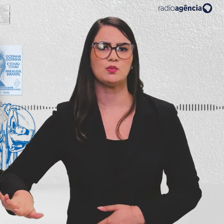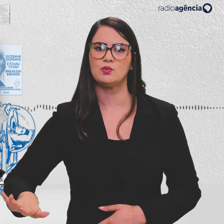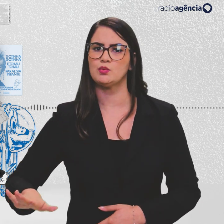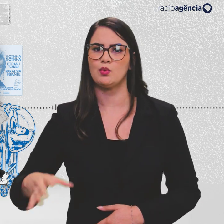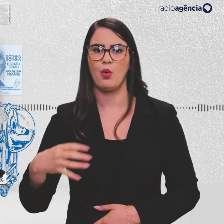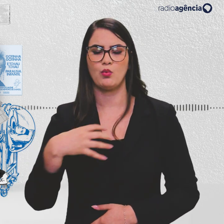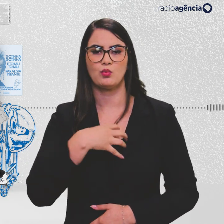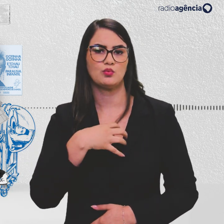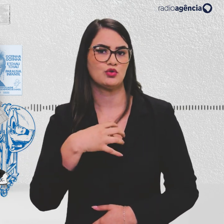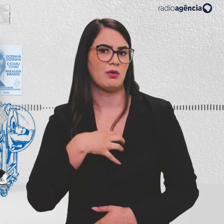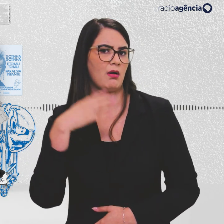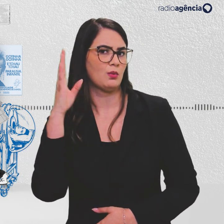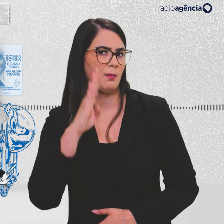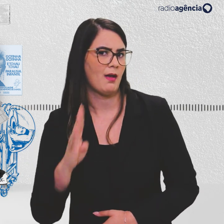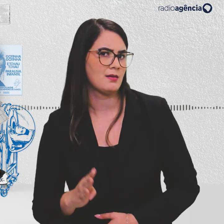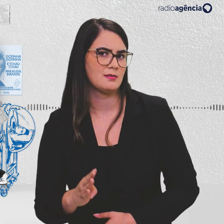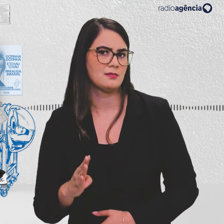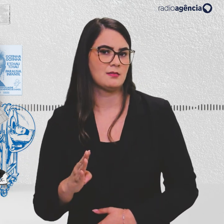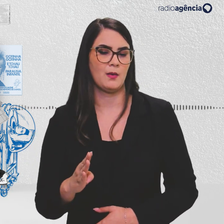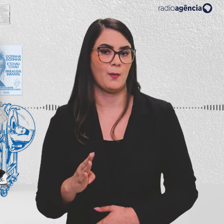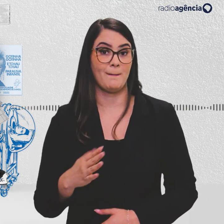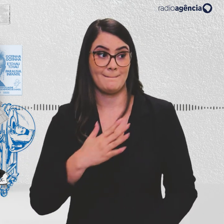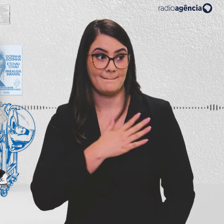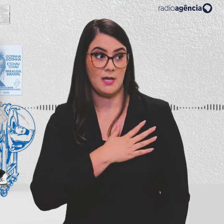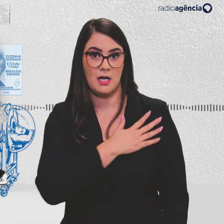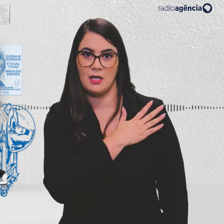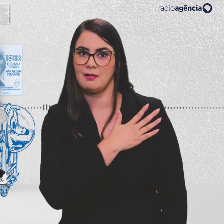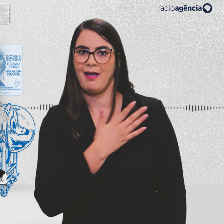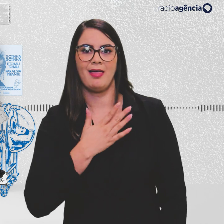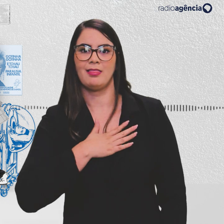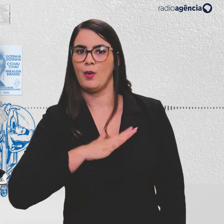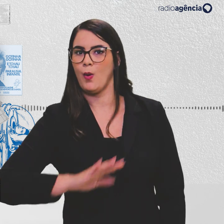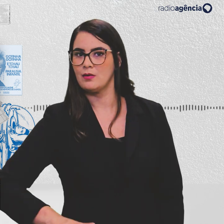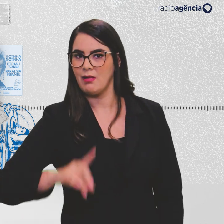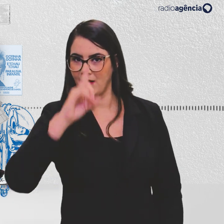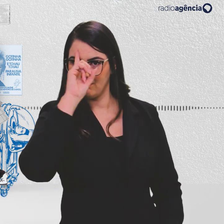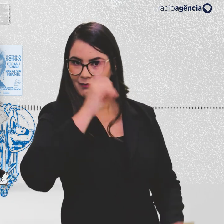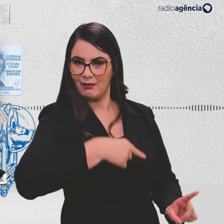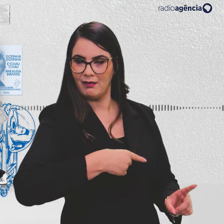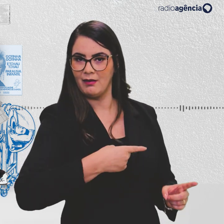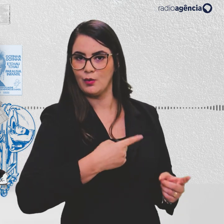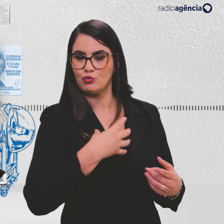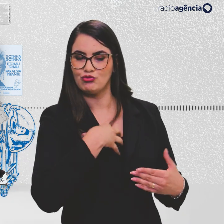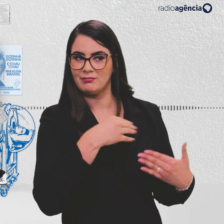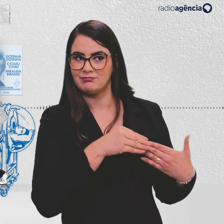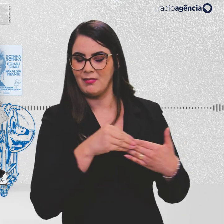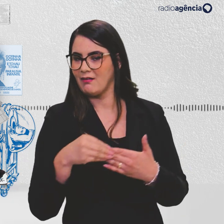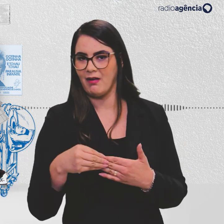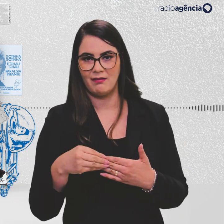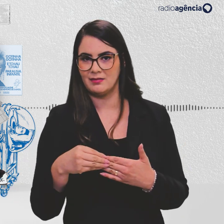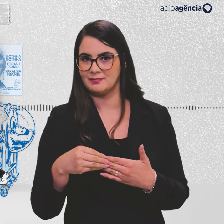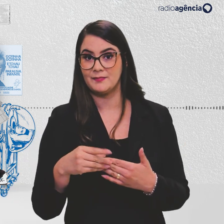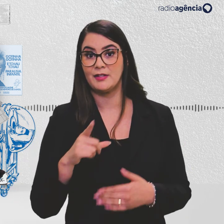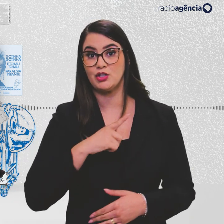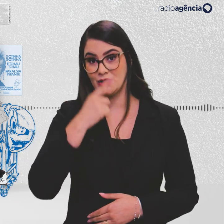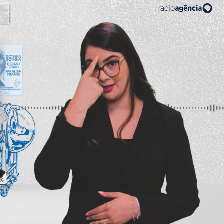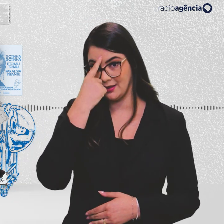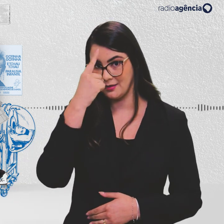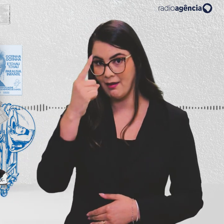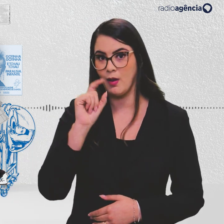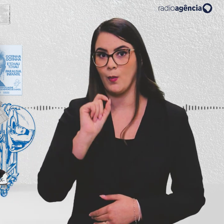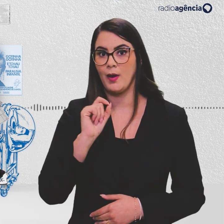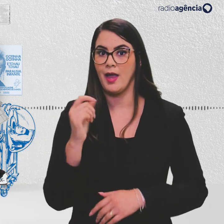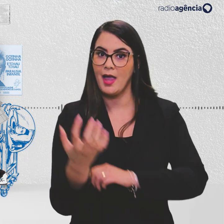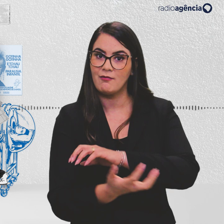civil da república. Militares não gostavam de como as coisas estavam sendo conduzidas. Havia a ideia de se fazer uma